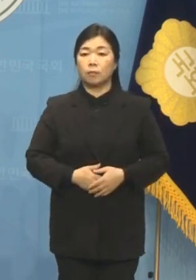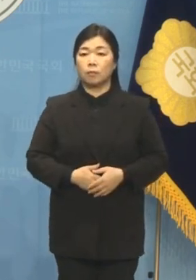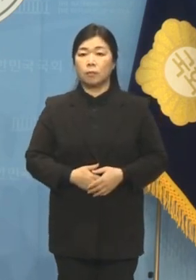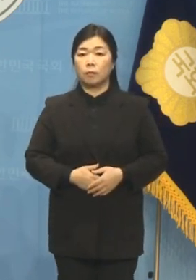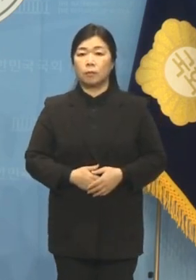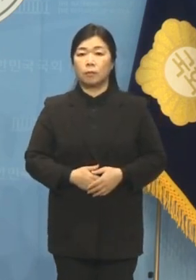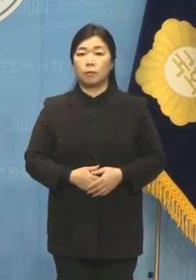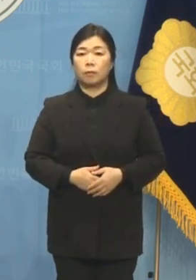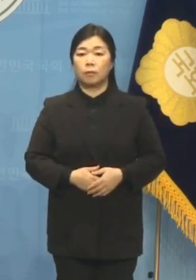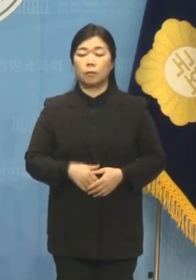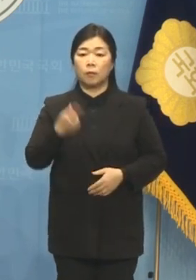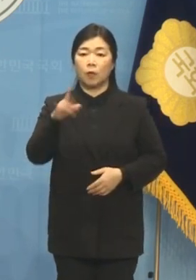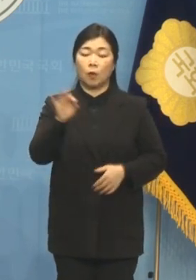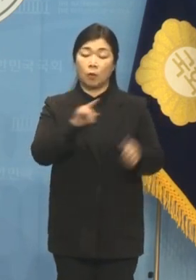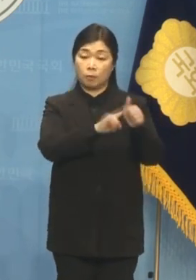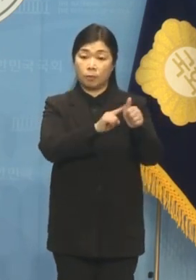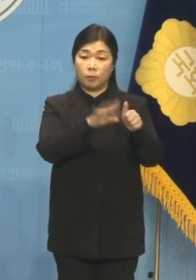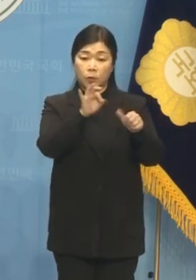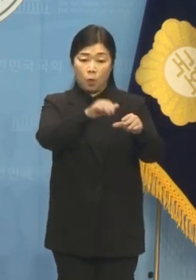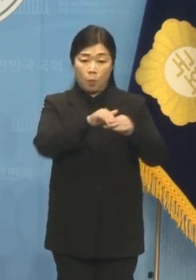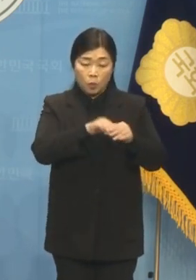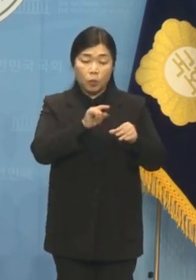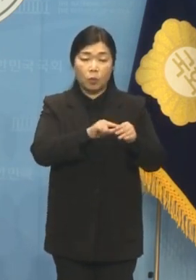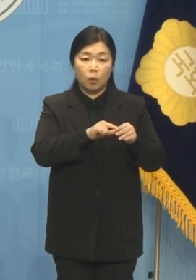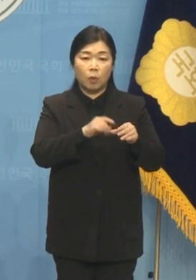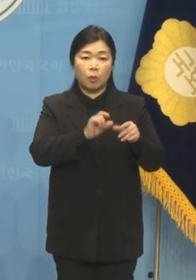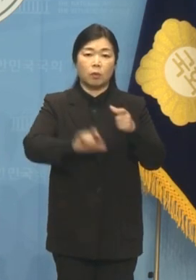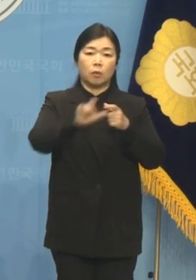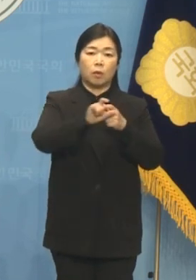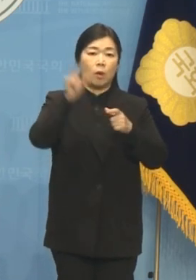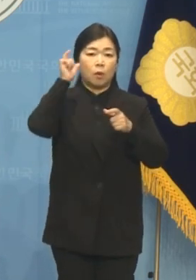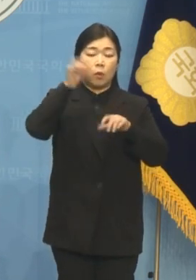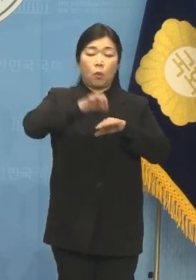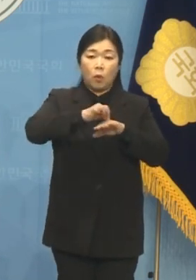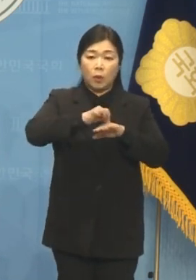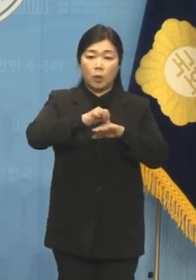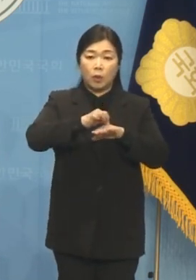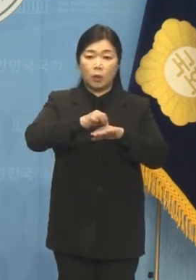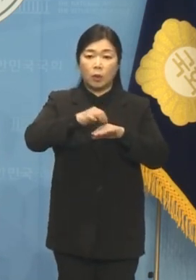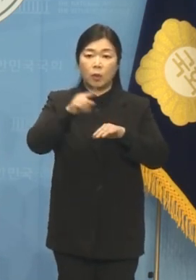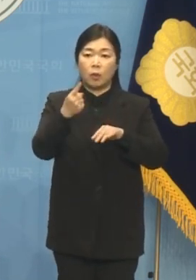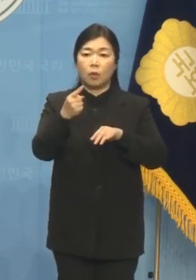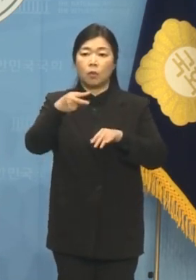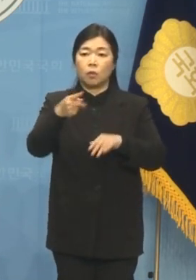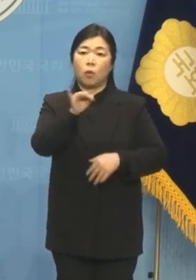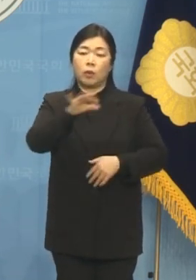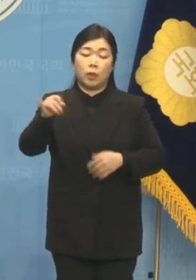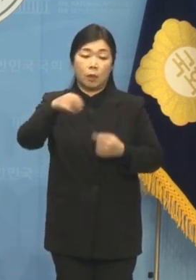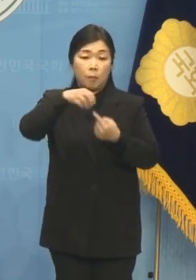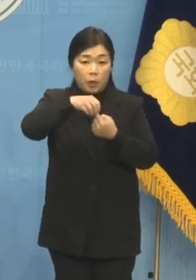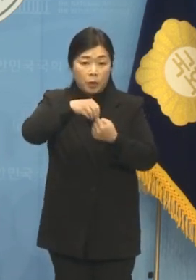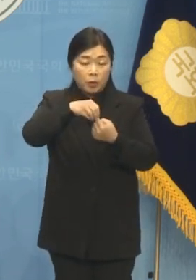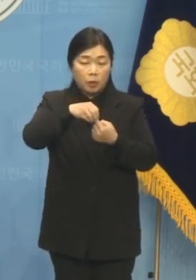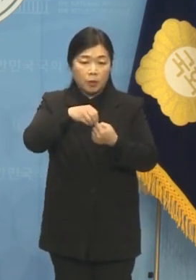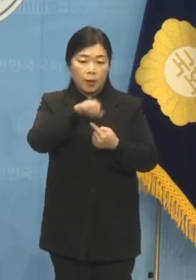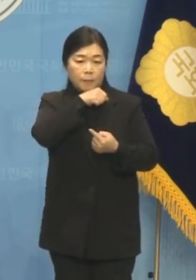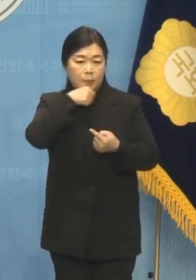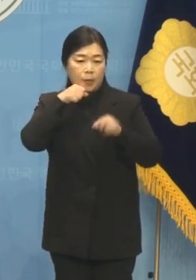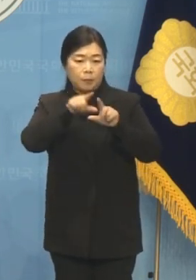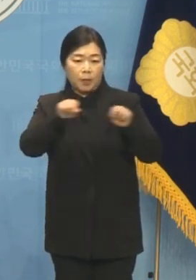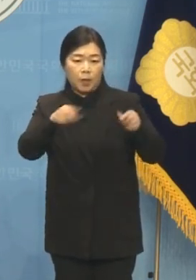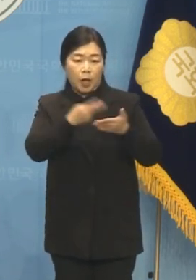정호택 의원은 돈 봉투도 모자라 소고기에 송이버섯을 올려 맛있게 먹고 산삼주와 양주로